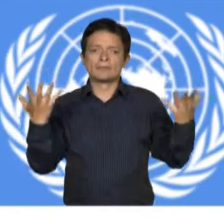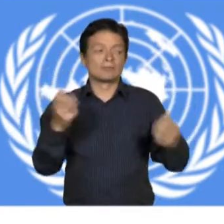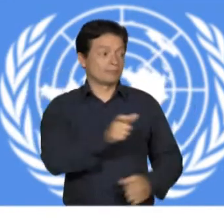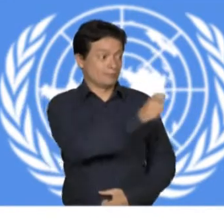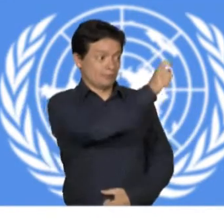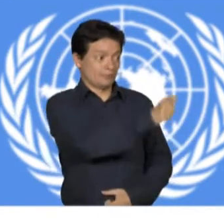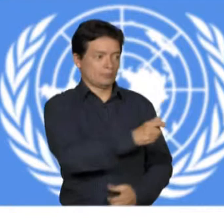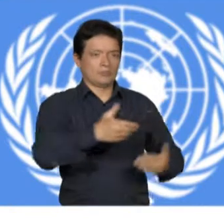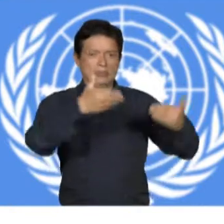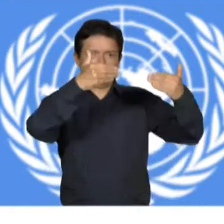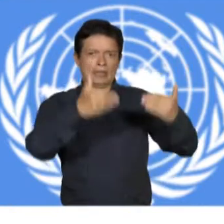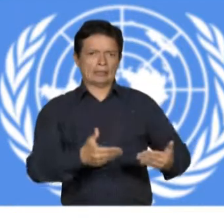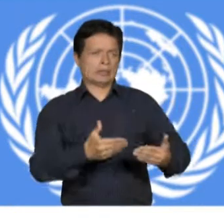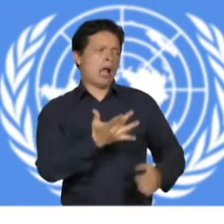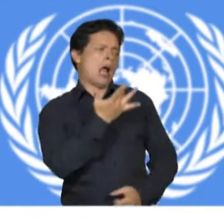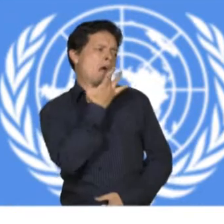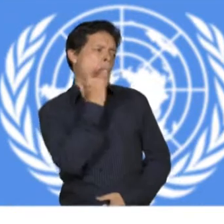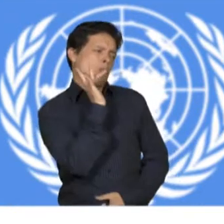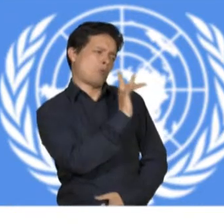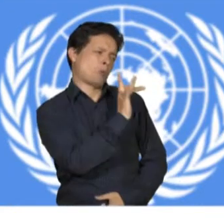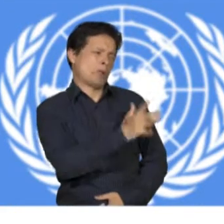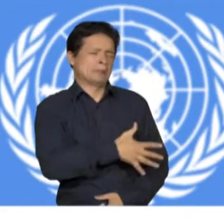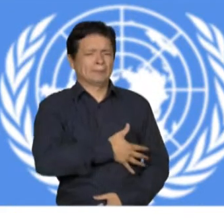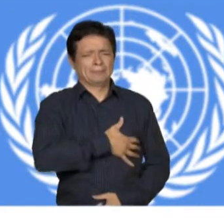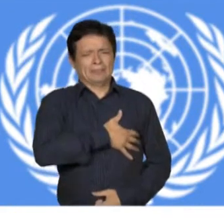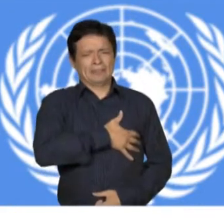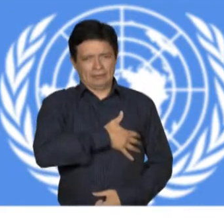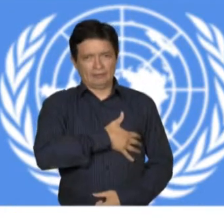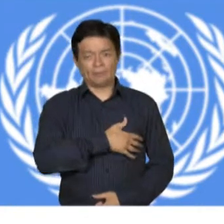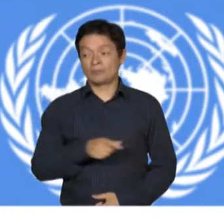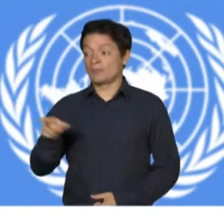que sea compatible con el propósito de la presente convención.